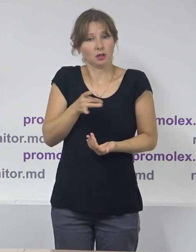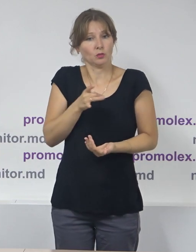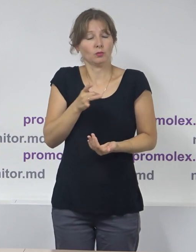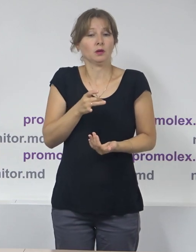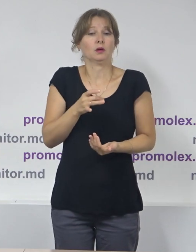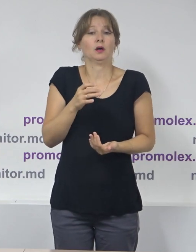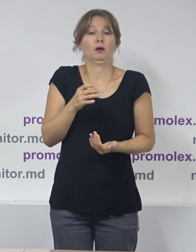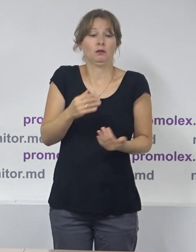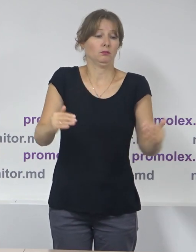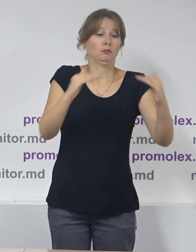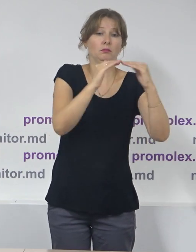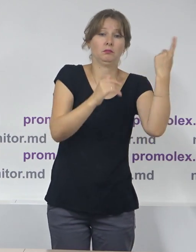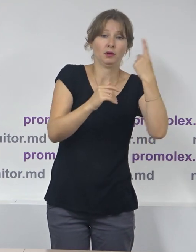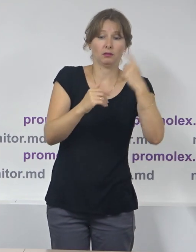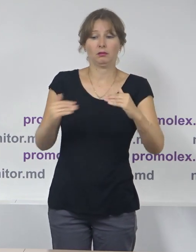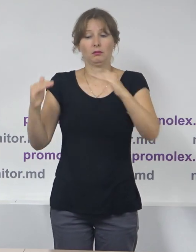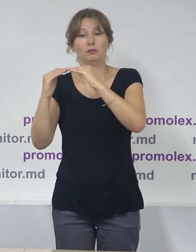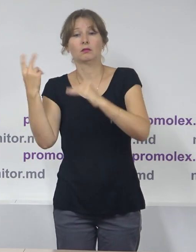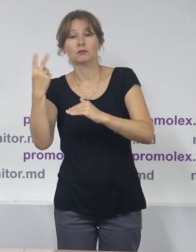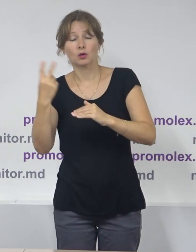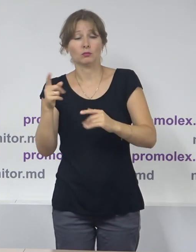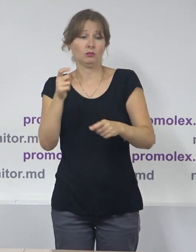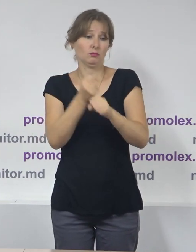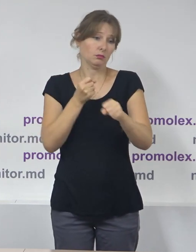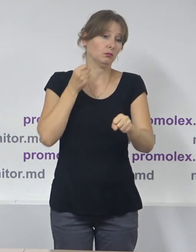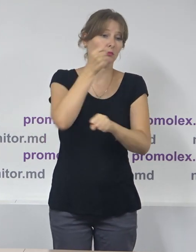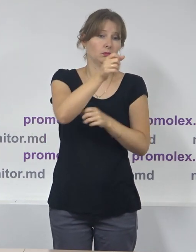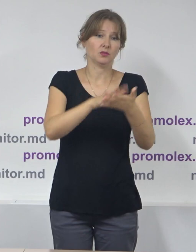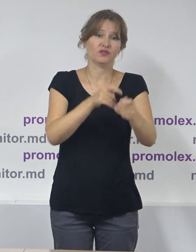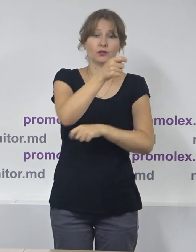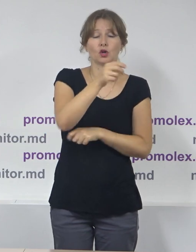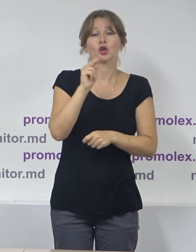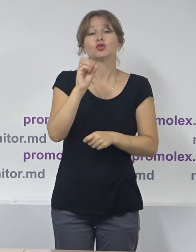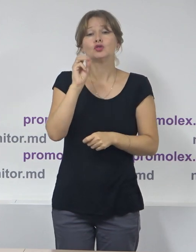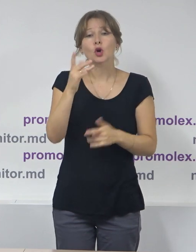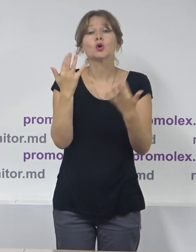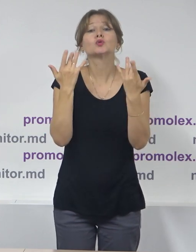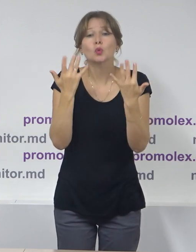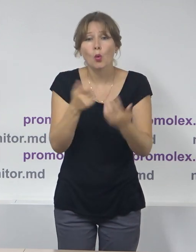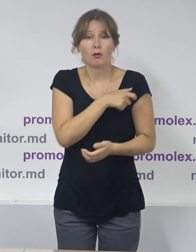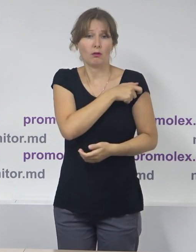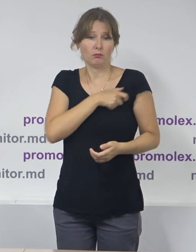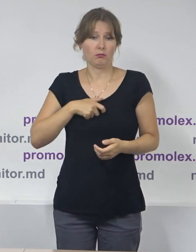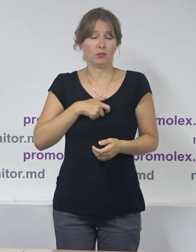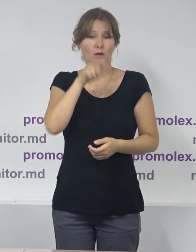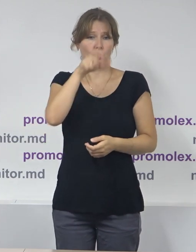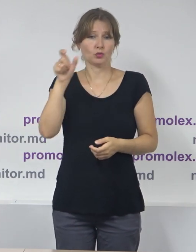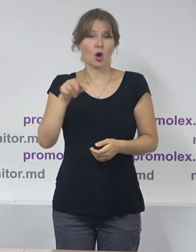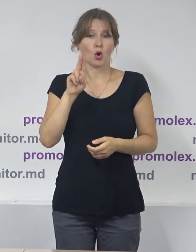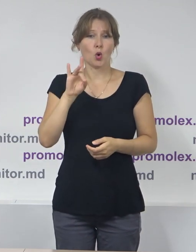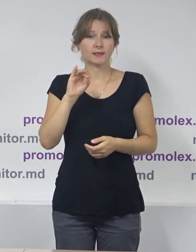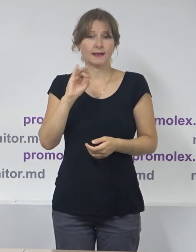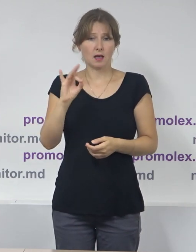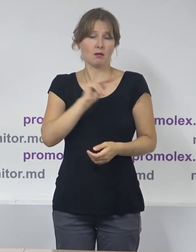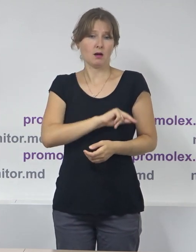nivelurile 1 și 2, care sunt transmise către CEC în viderea stabilirii numărului de mandate de consilieri. Acestea au